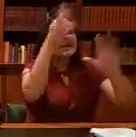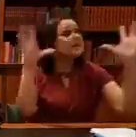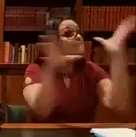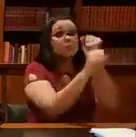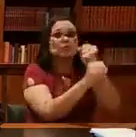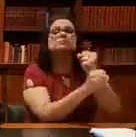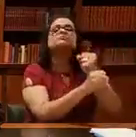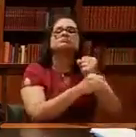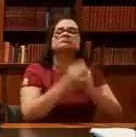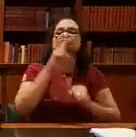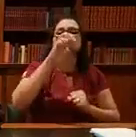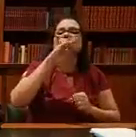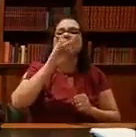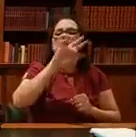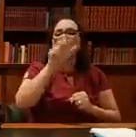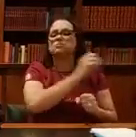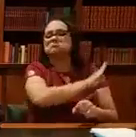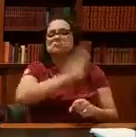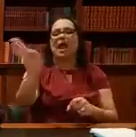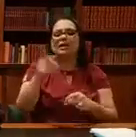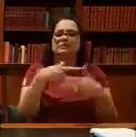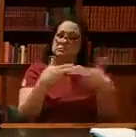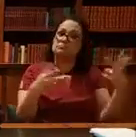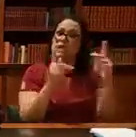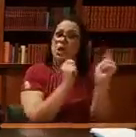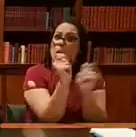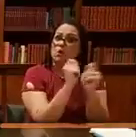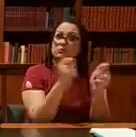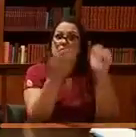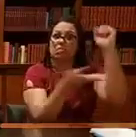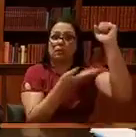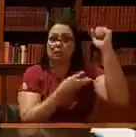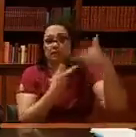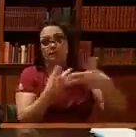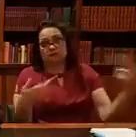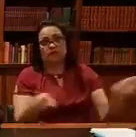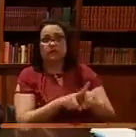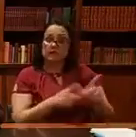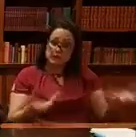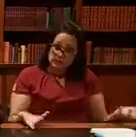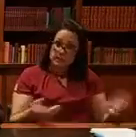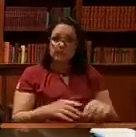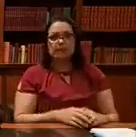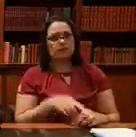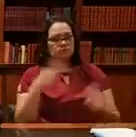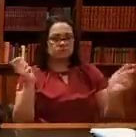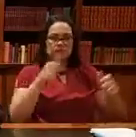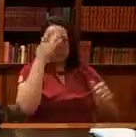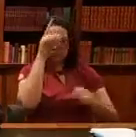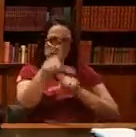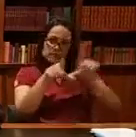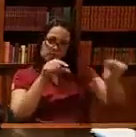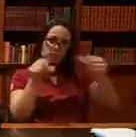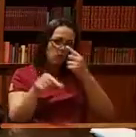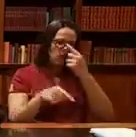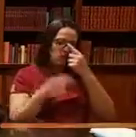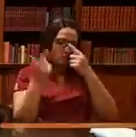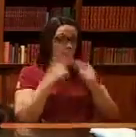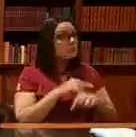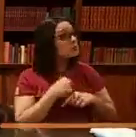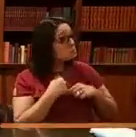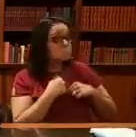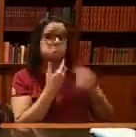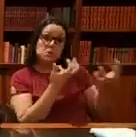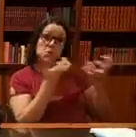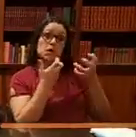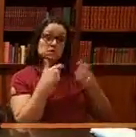paga para o produtor que não desmata, mesmo que possa desmatar legalmente. Então ele opta para ganhar o crédito de